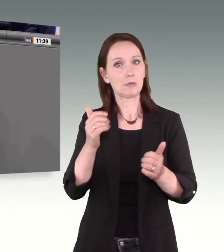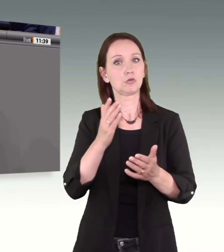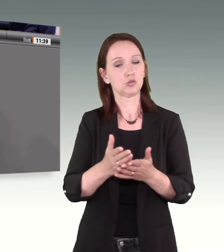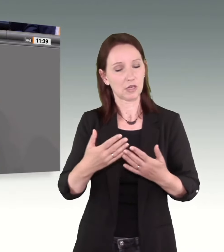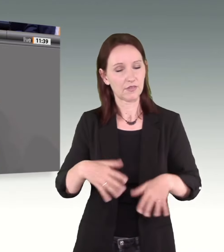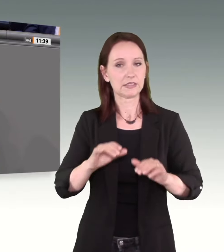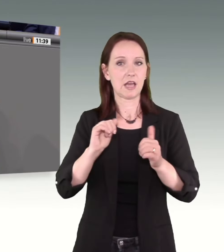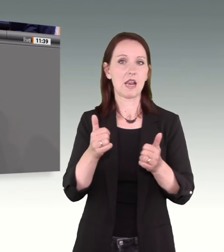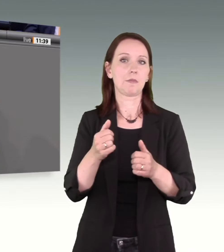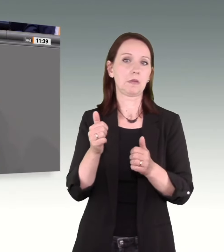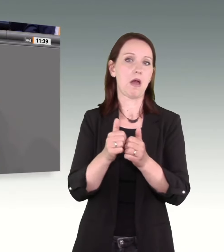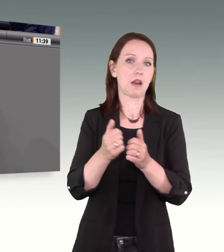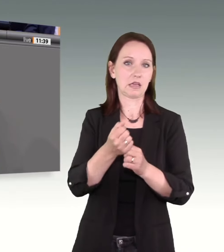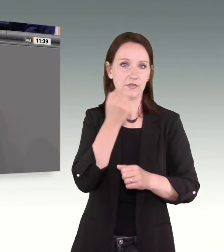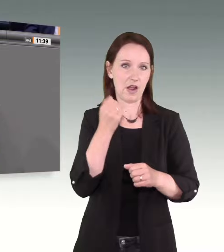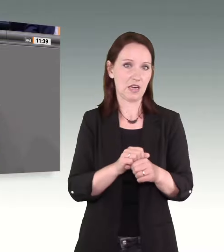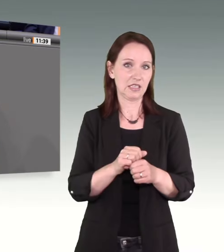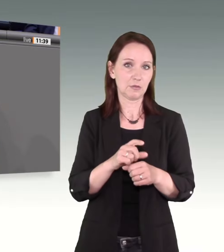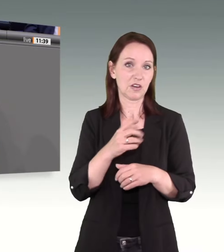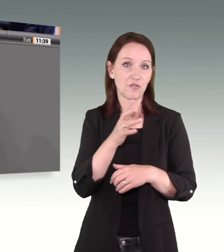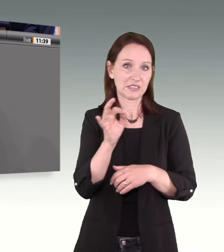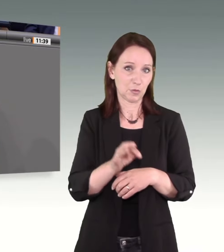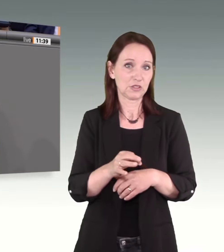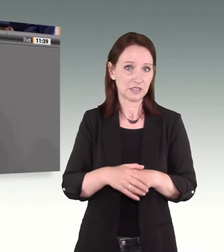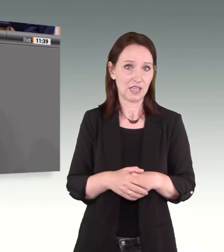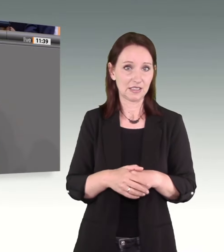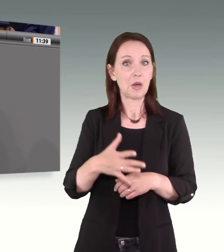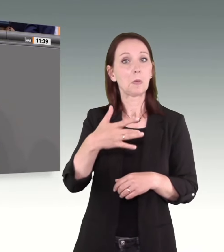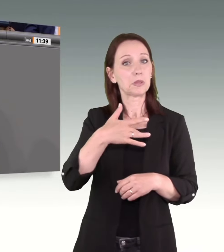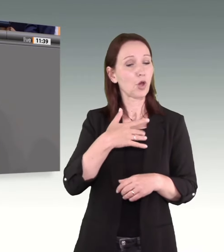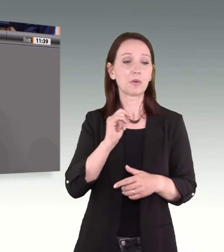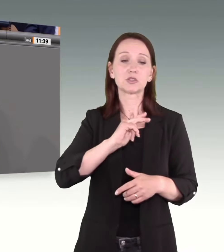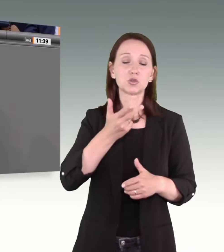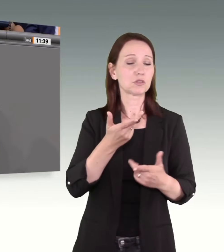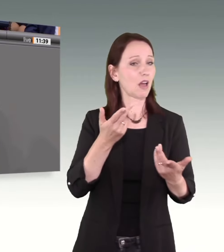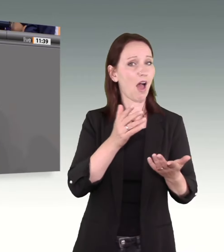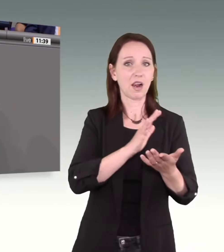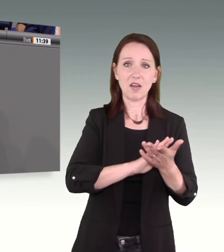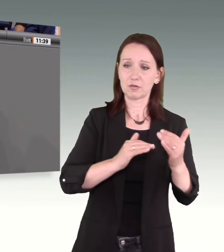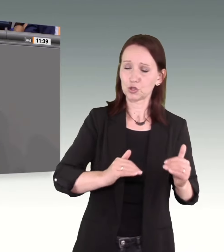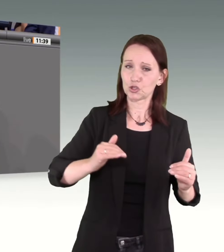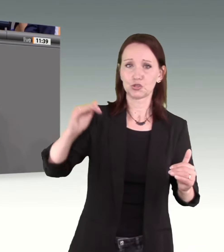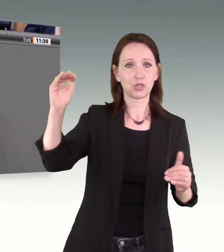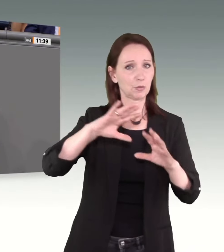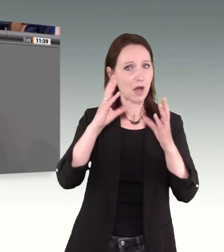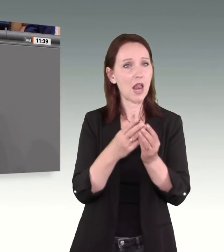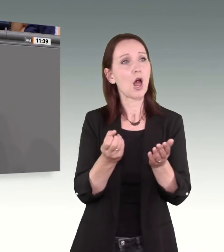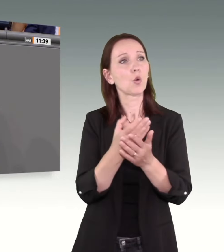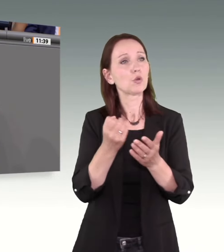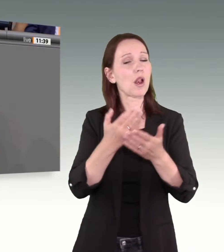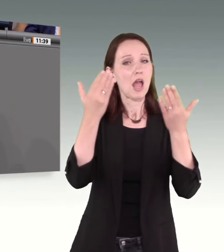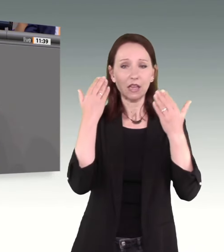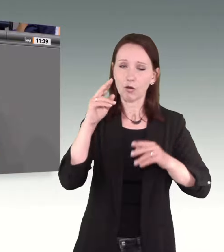Bildungsgraden und kulturellen Hintergründen. Es gibt nicht die eine Art von Frau, die betroffen ist. Es kann jede treffen.